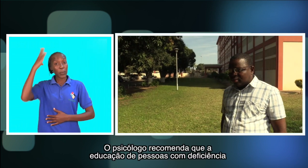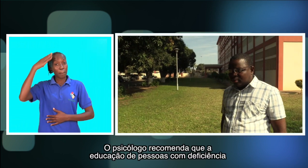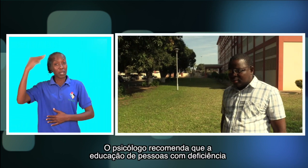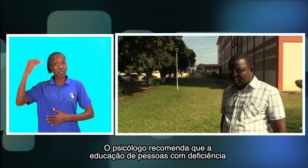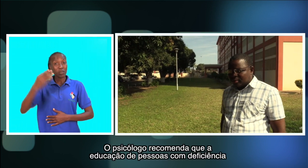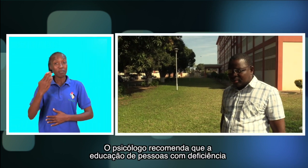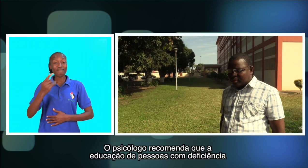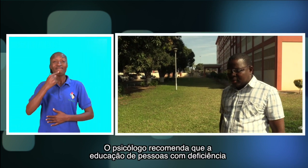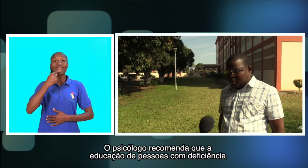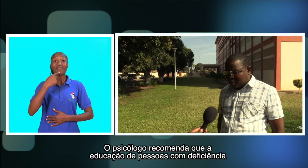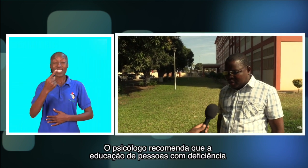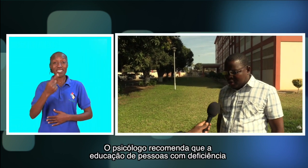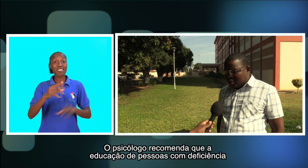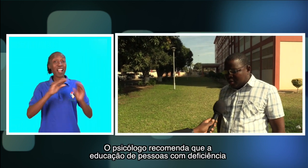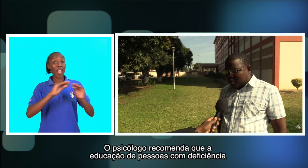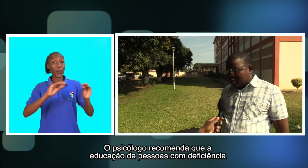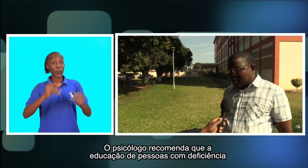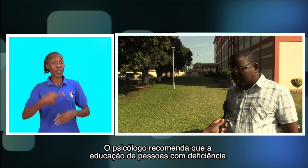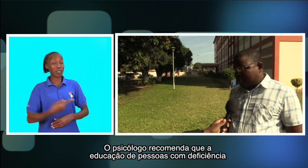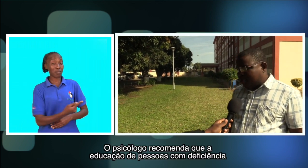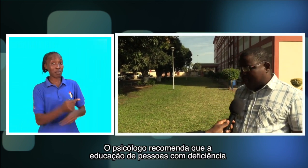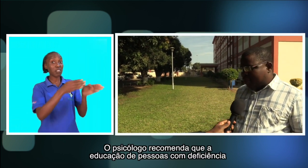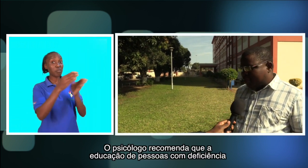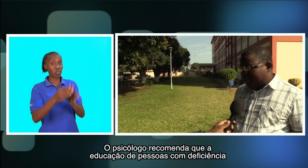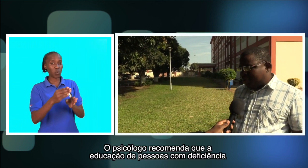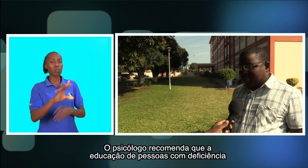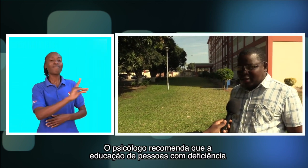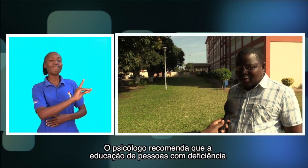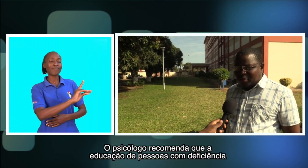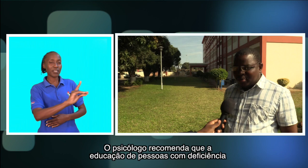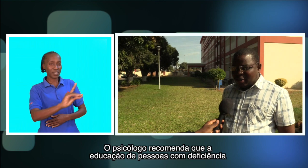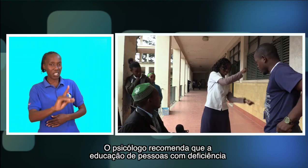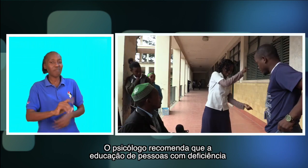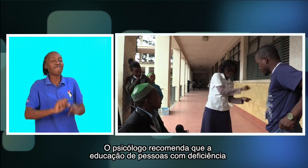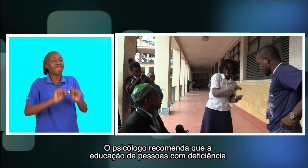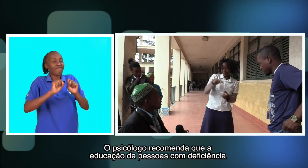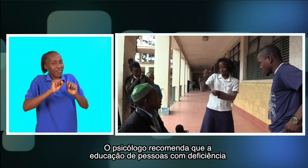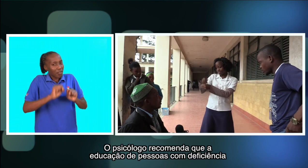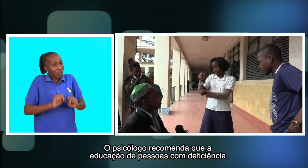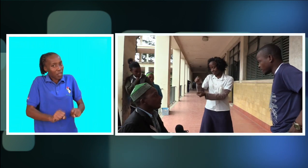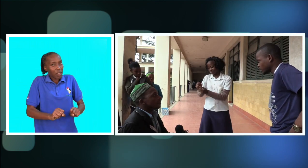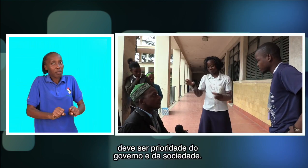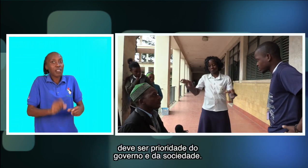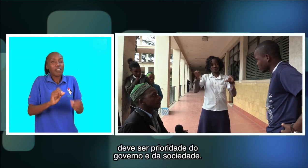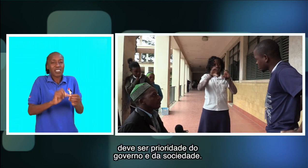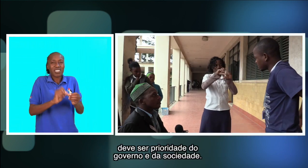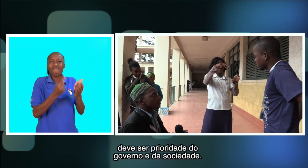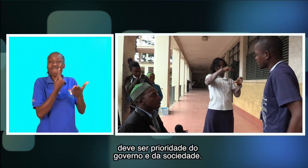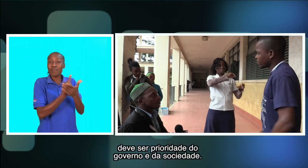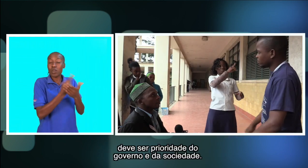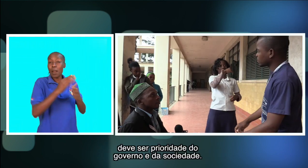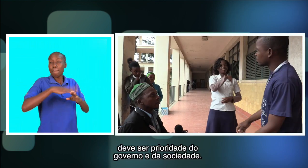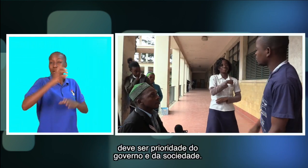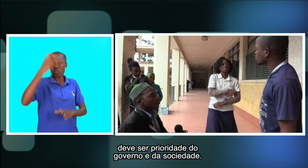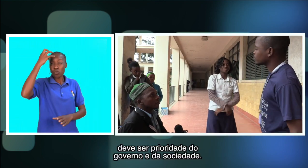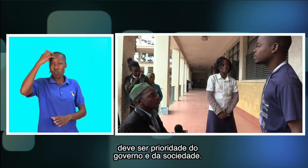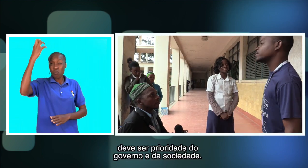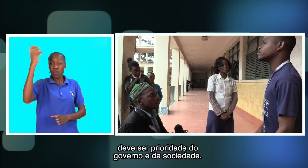O psicólogo recomenda que a educação de pessoas com deficiência deve ser prioridade do